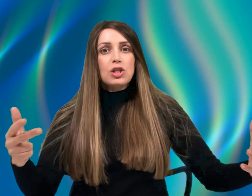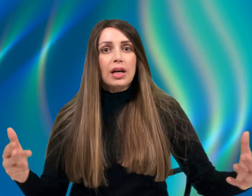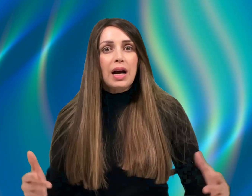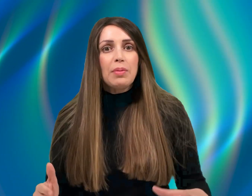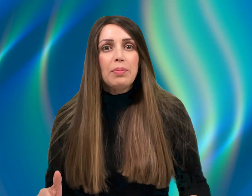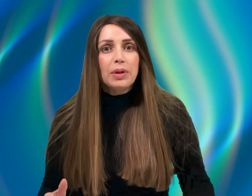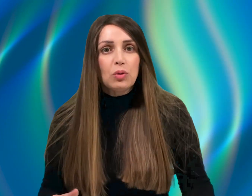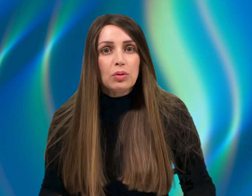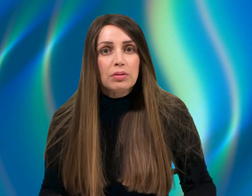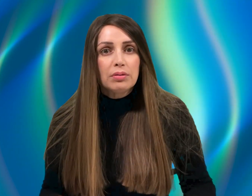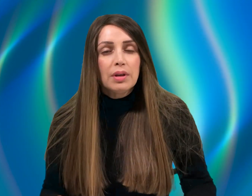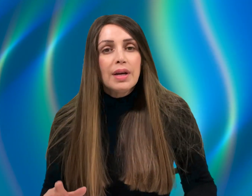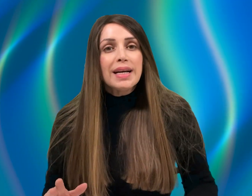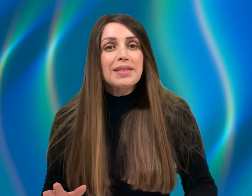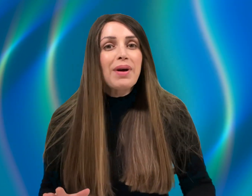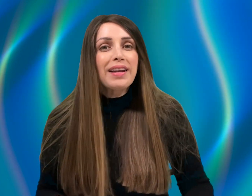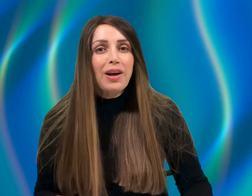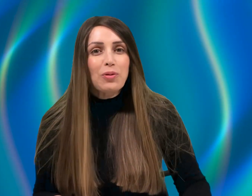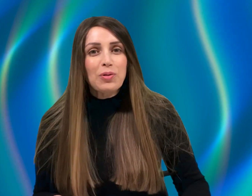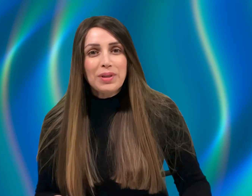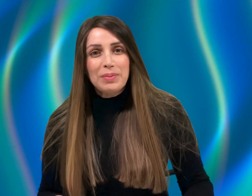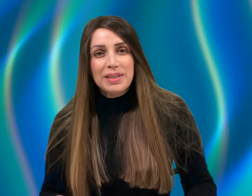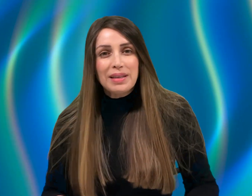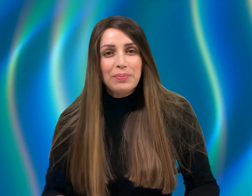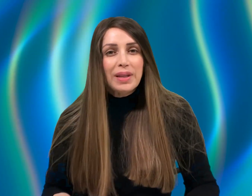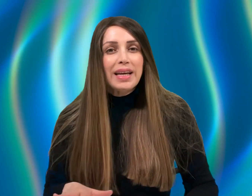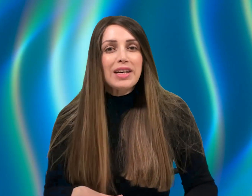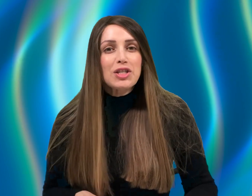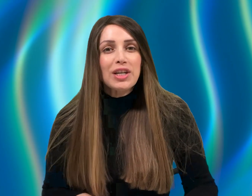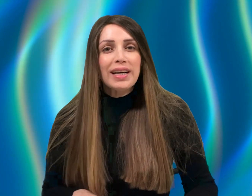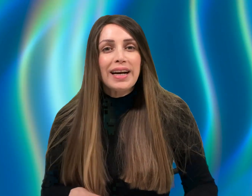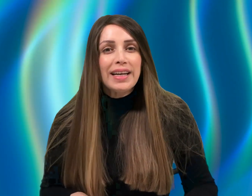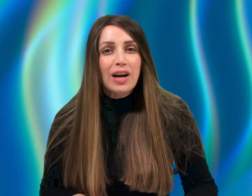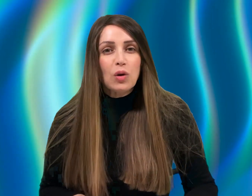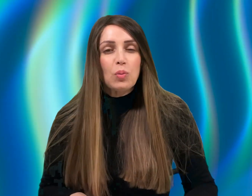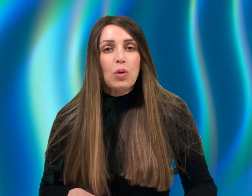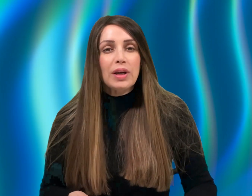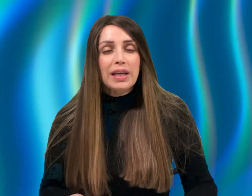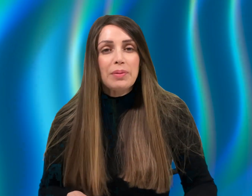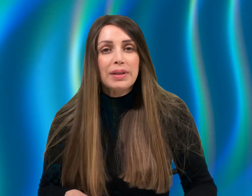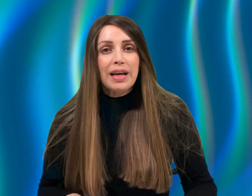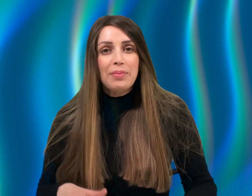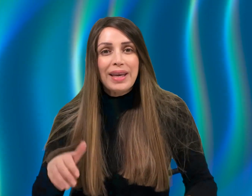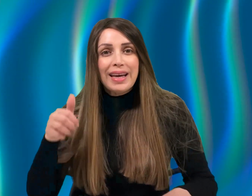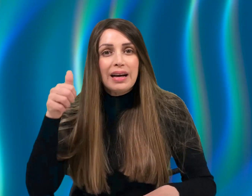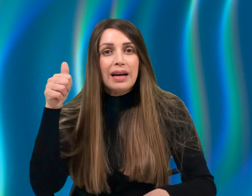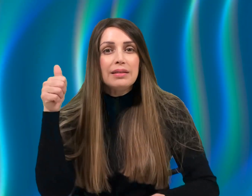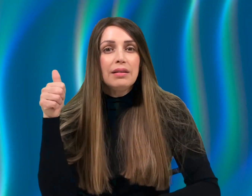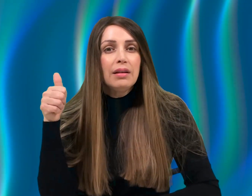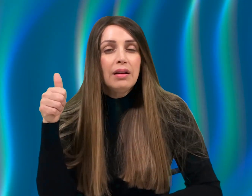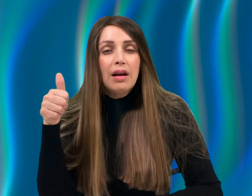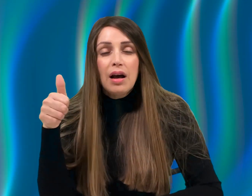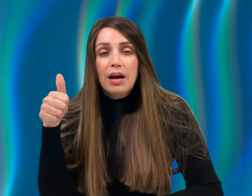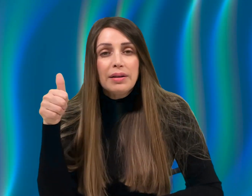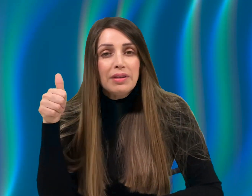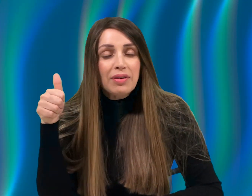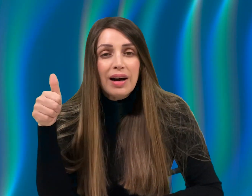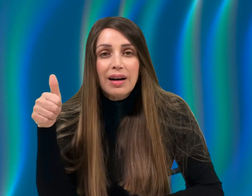של כמה מטות. אז מה אנחנו לומדים לזה? כאשר אנחנו מוכיחים אדם אחד, נבחר